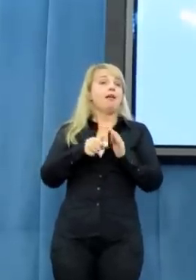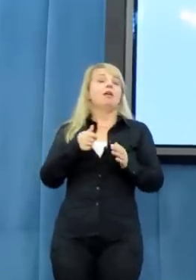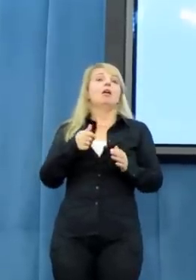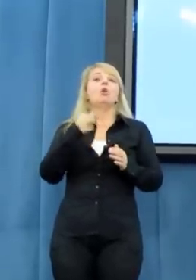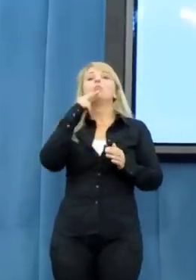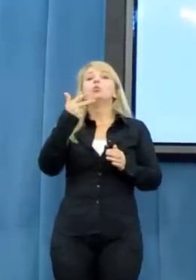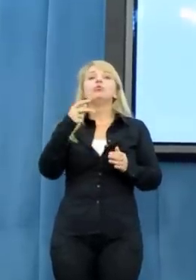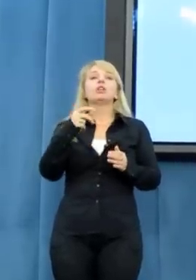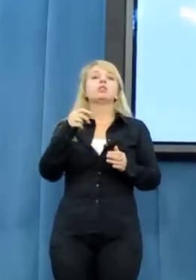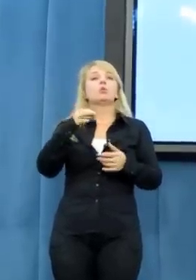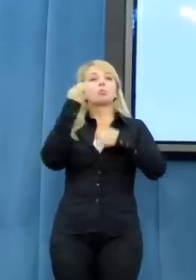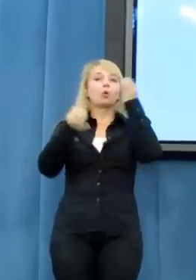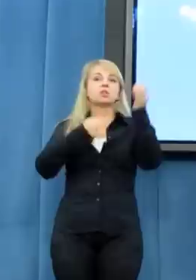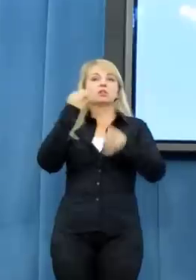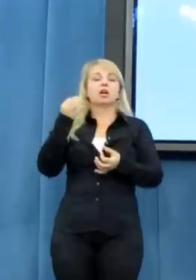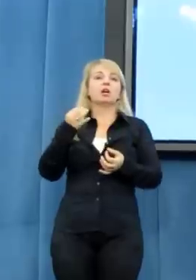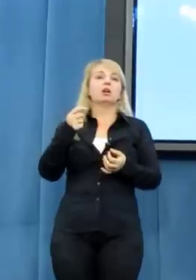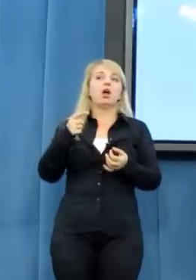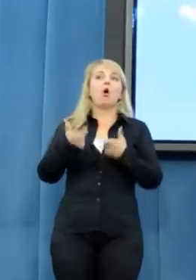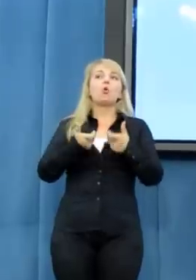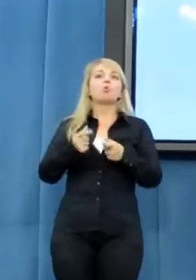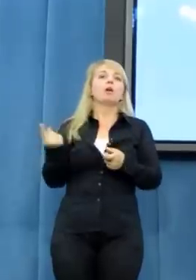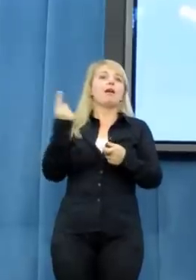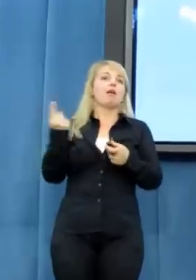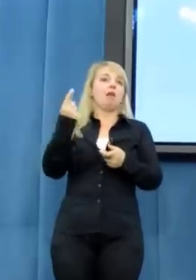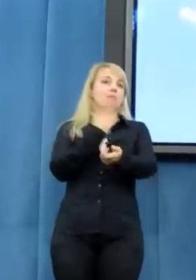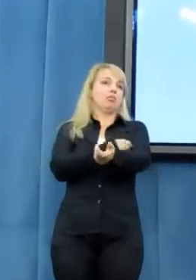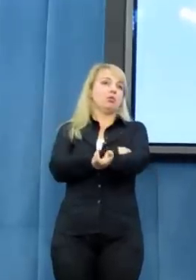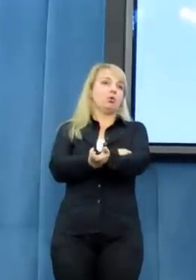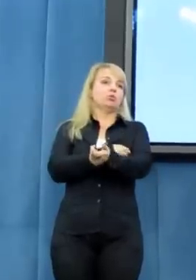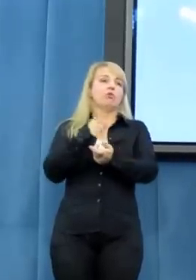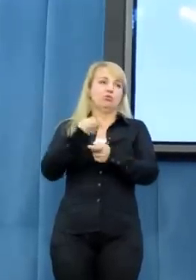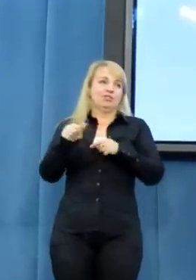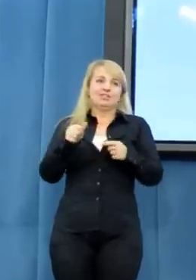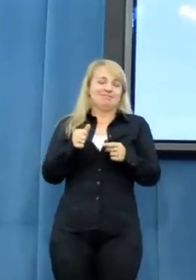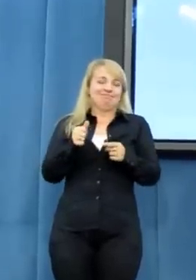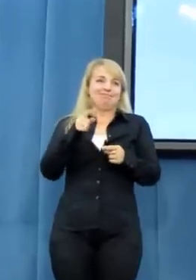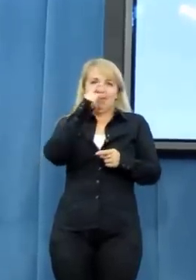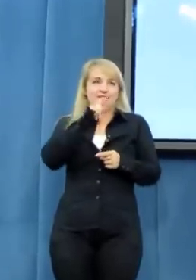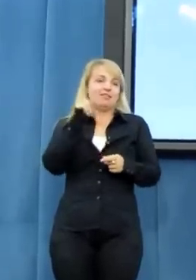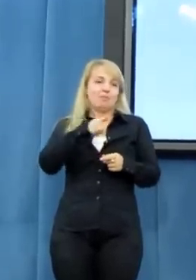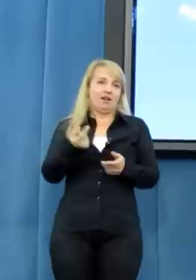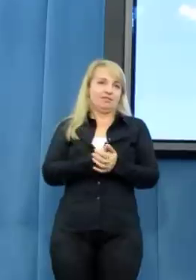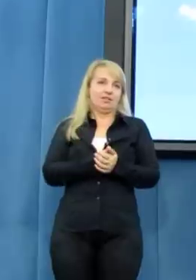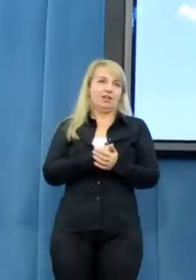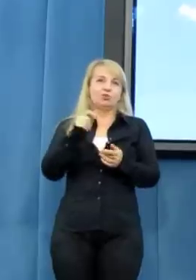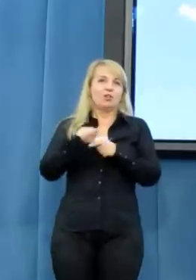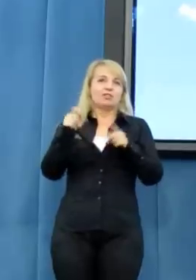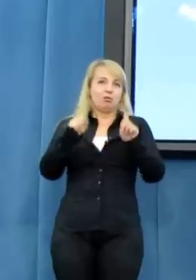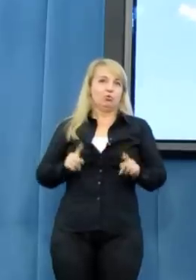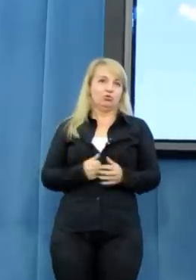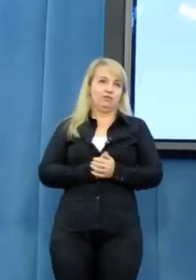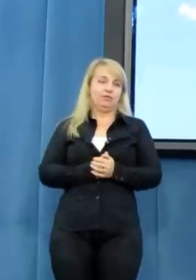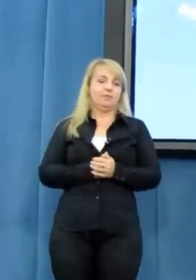promuje stosowanie narkotyków jest absolutnie realne, bo nie znaje się zapewne